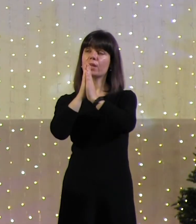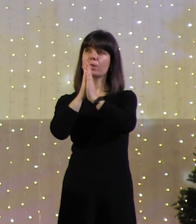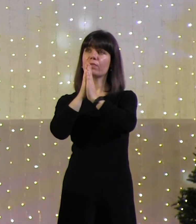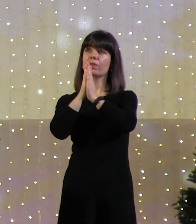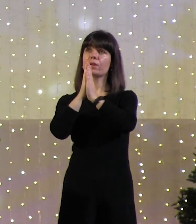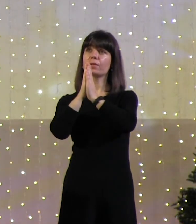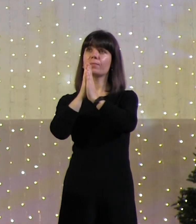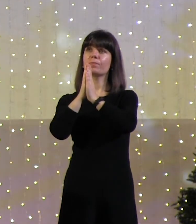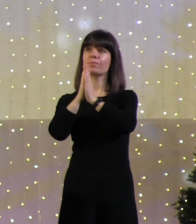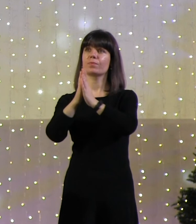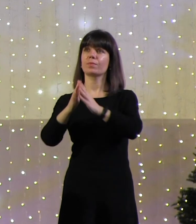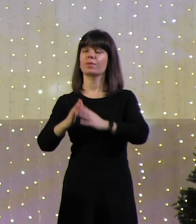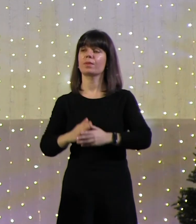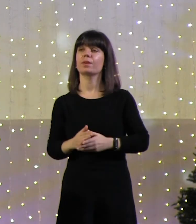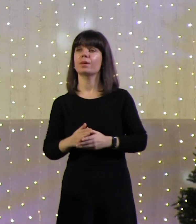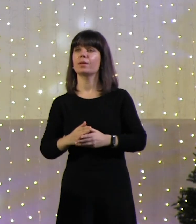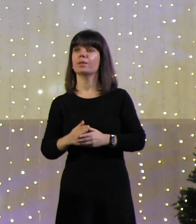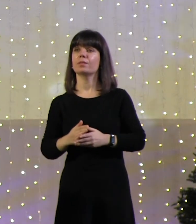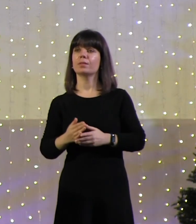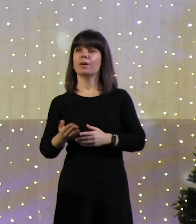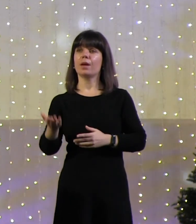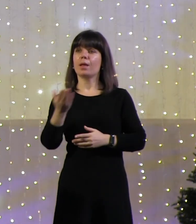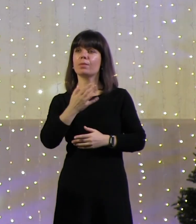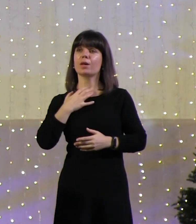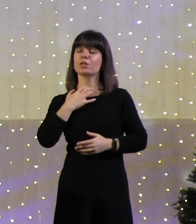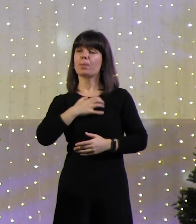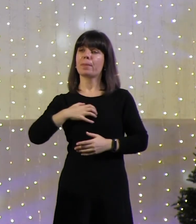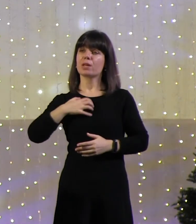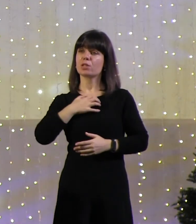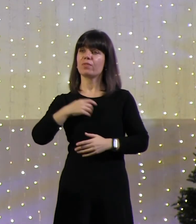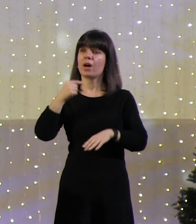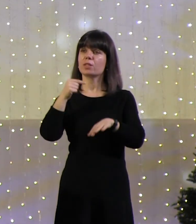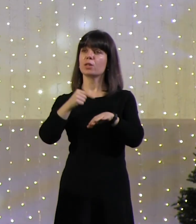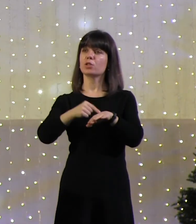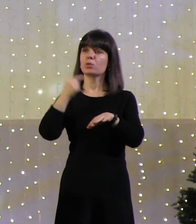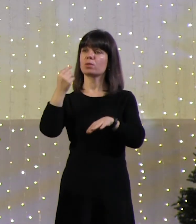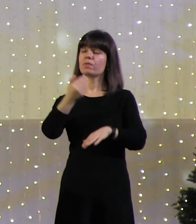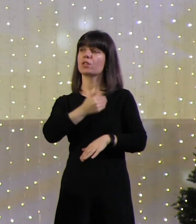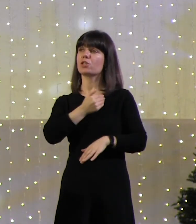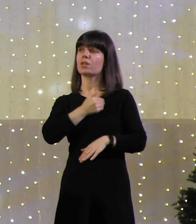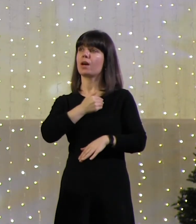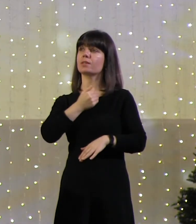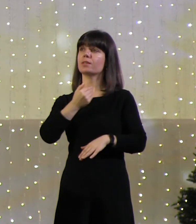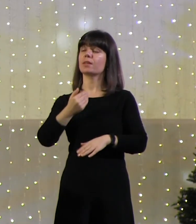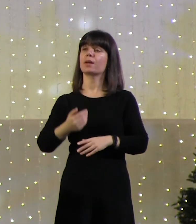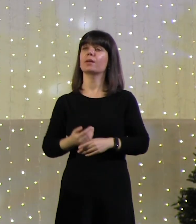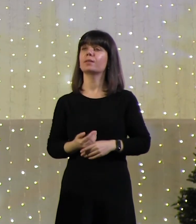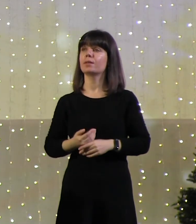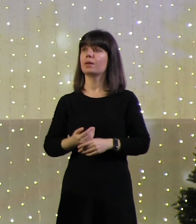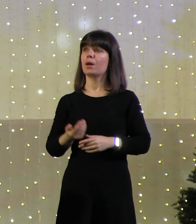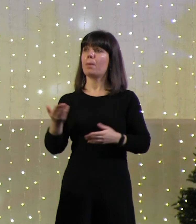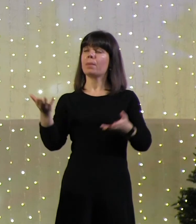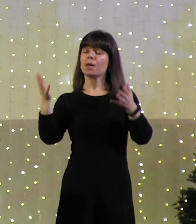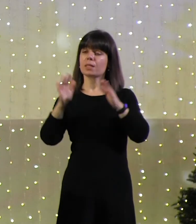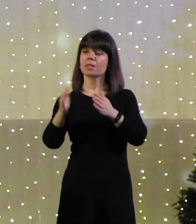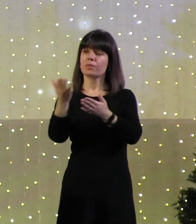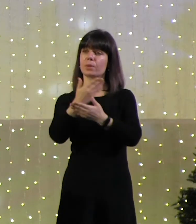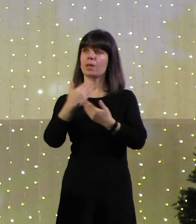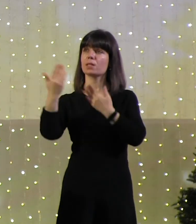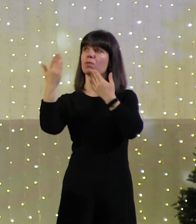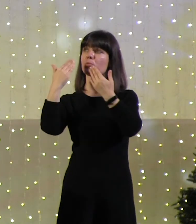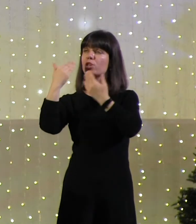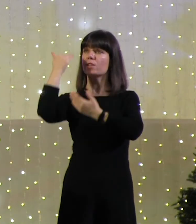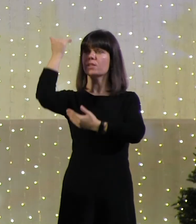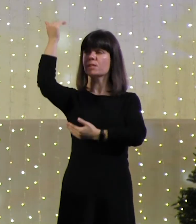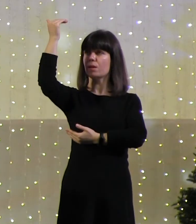облеченные в слова мысли, переживания, чувства, желания, стремления. Пожалуйста, благослови нас, Господь, в общении с